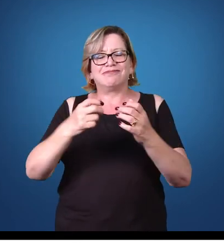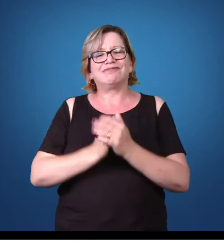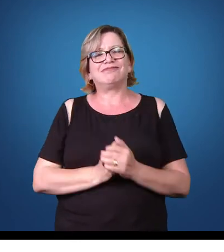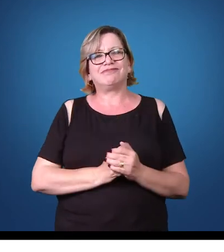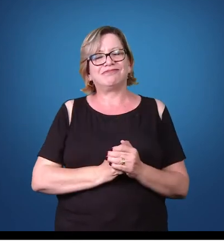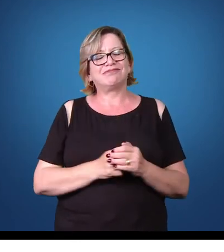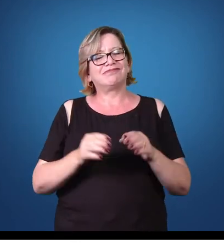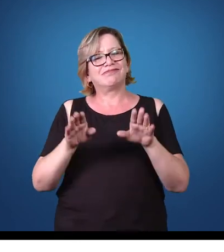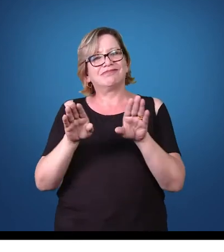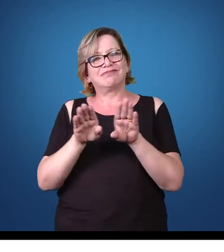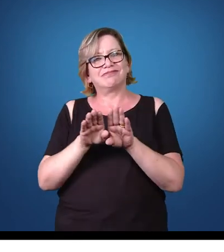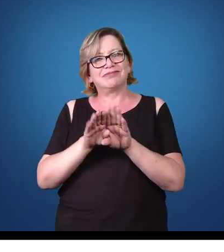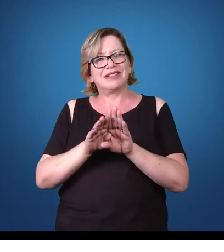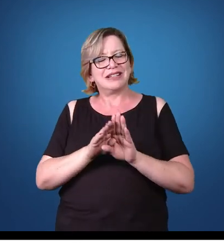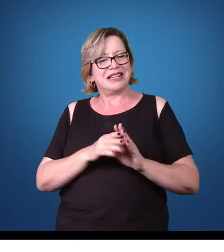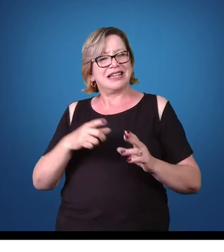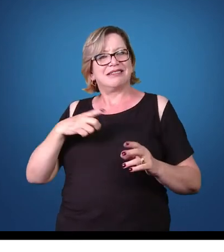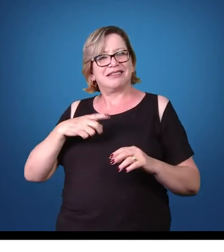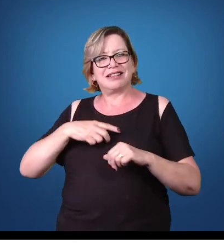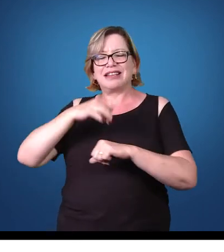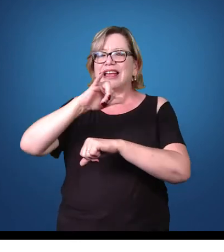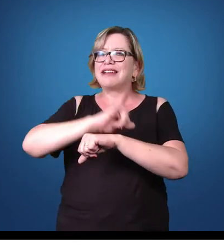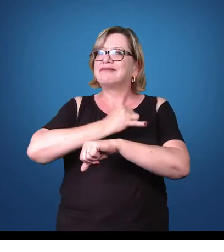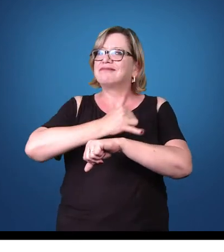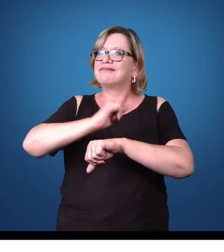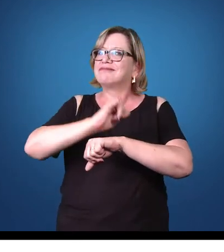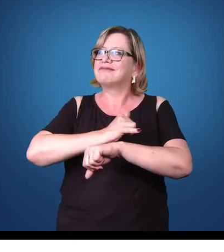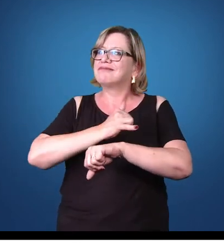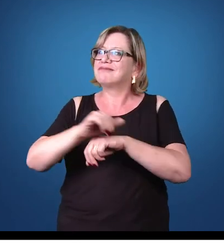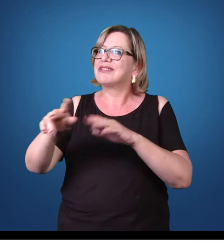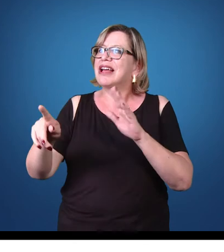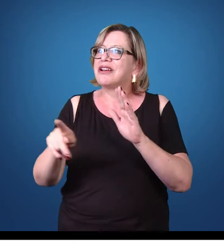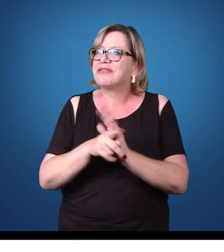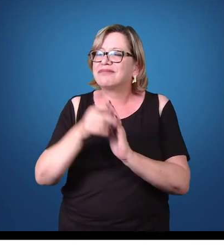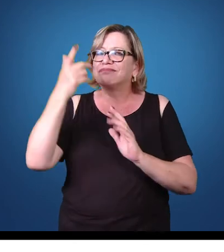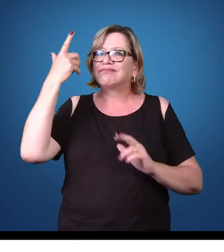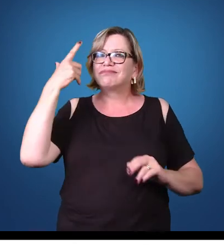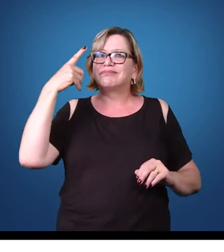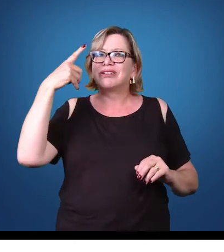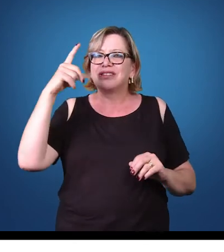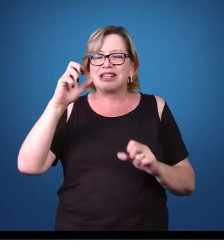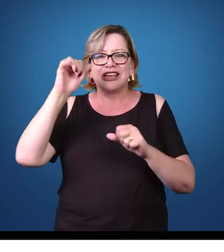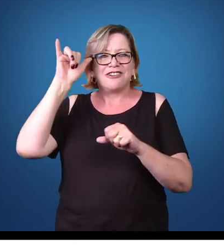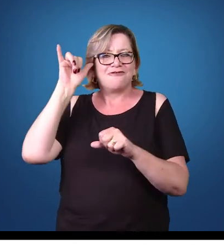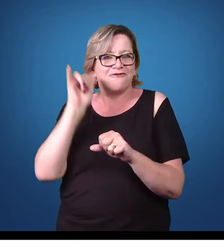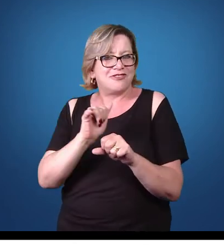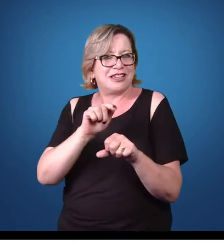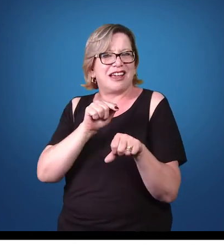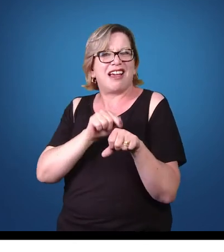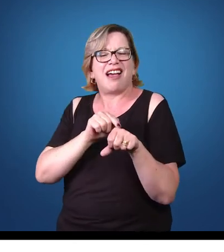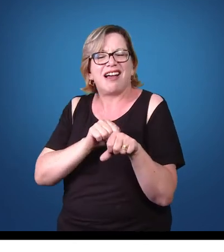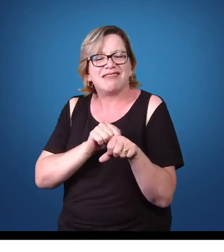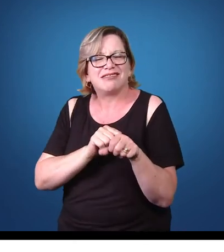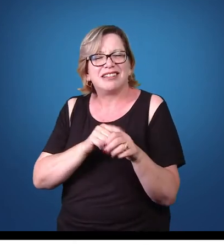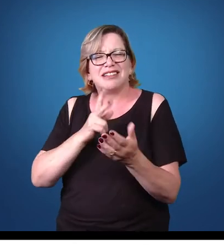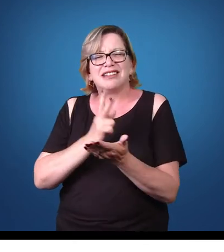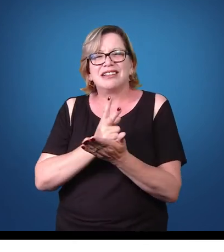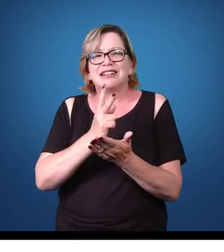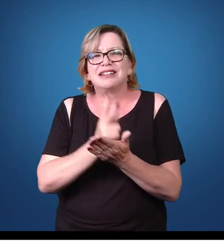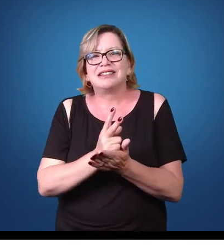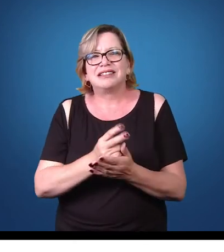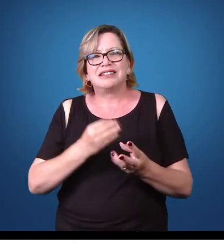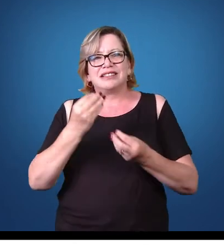Ao mesmo tempo que também desenvolveram estratégias para conseguir se fixar, se manter mais